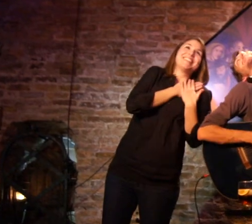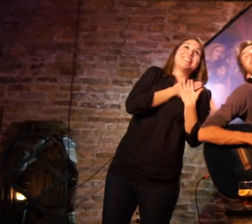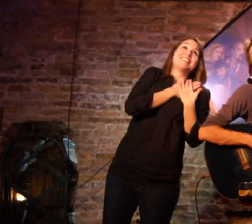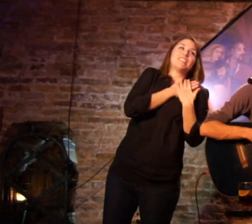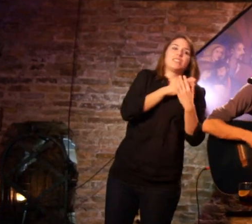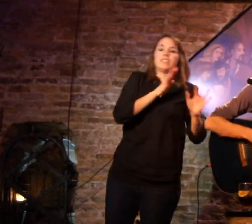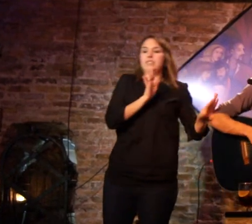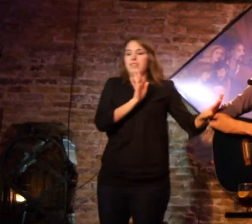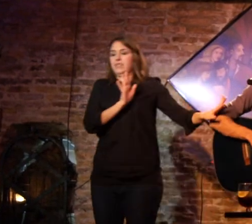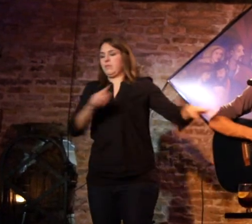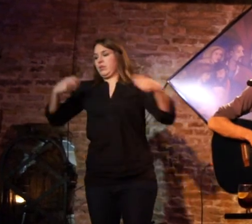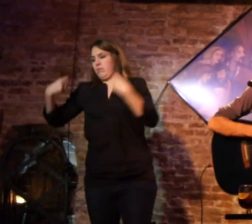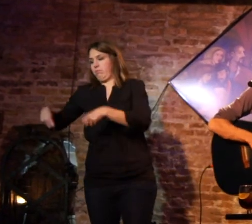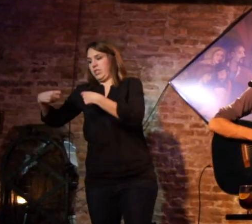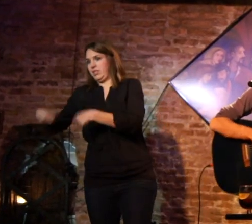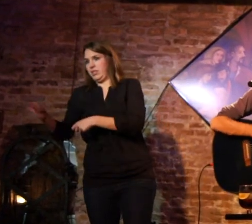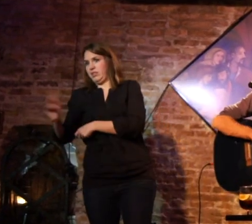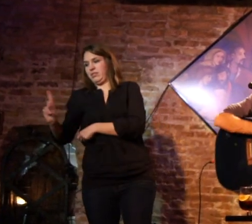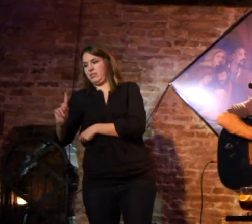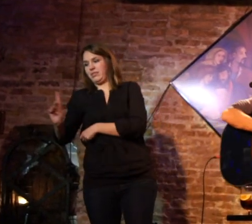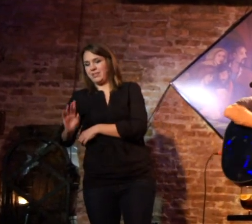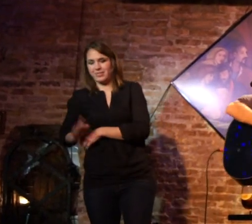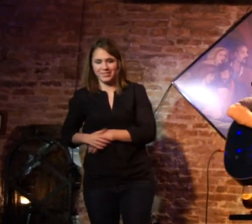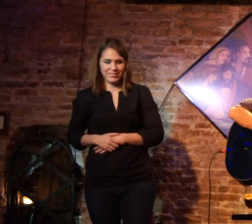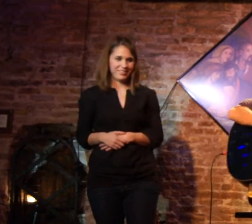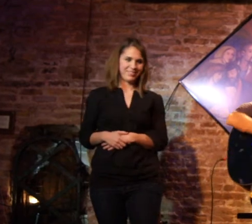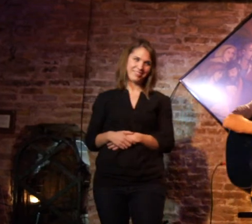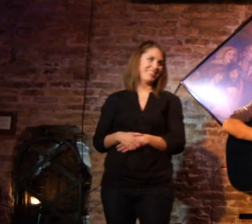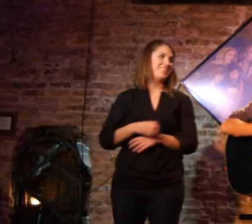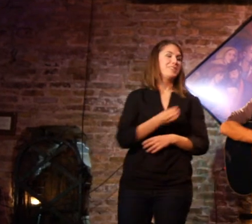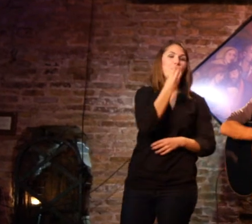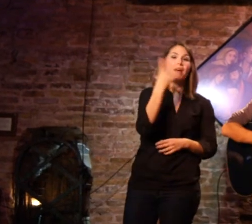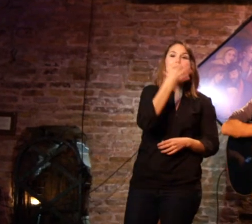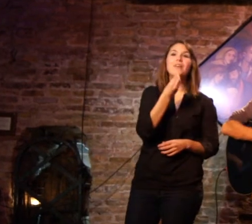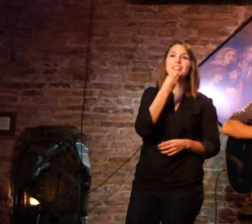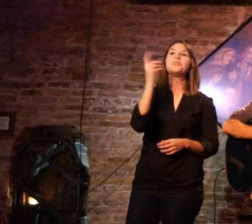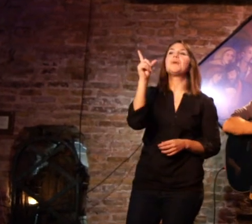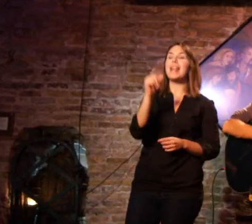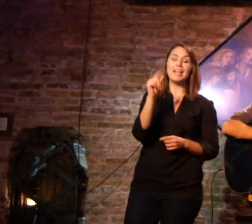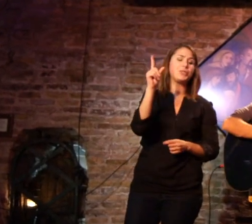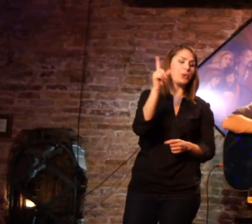Sin ser pesado. Bueno, bonito y barato.